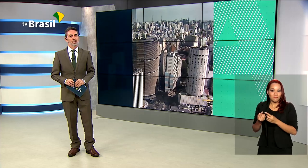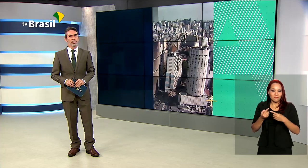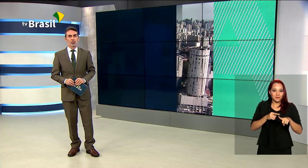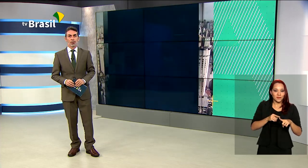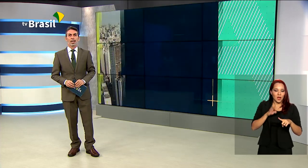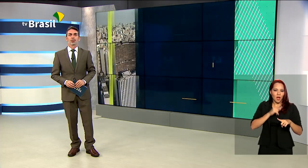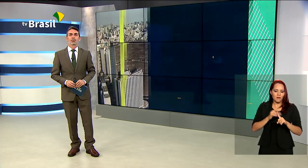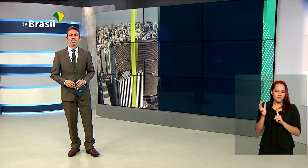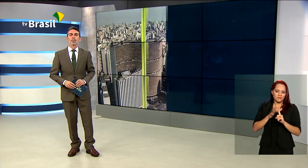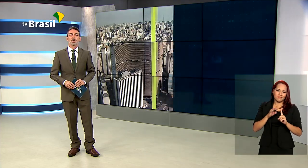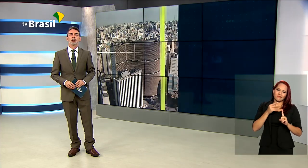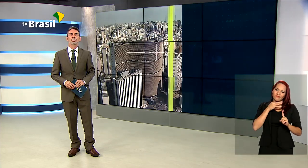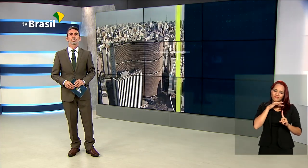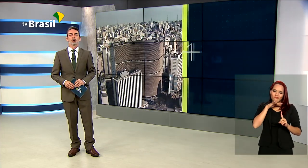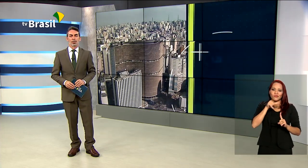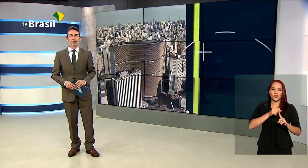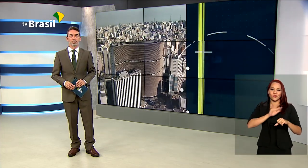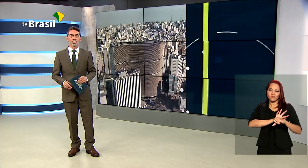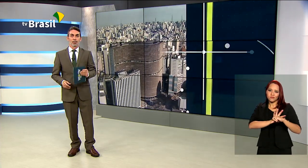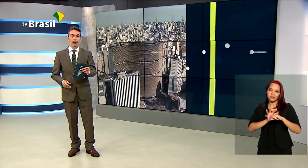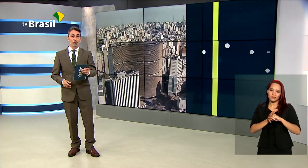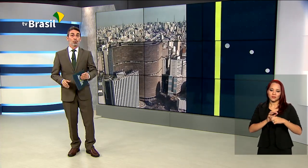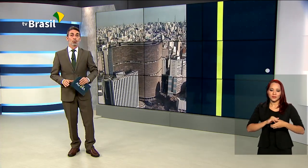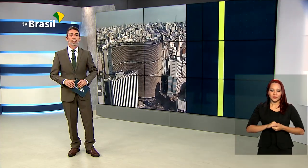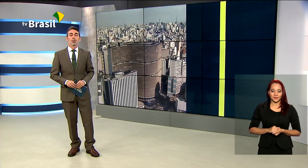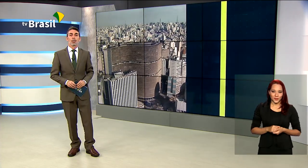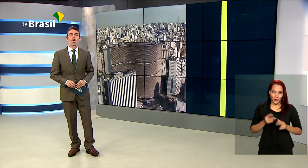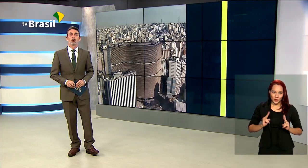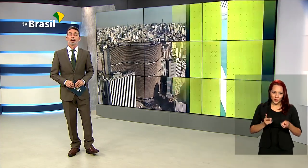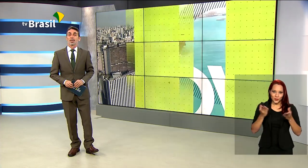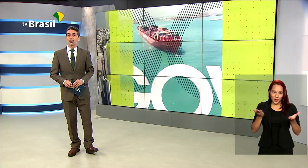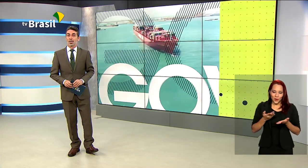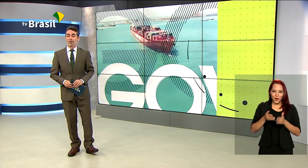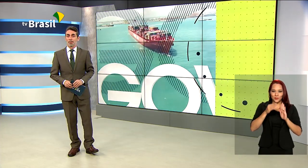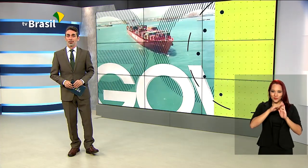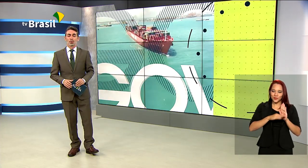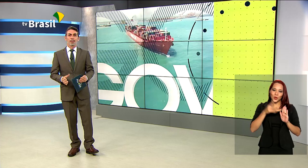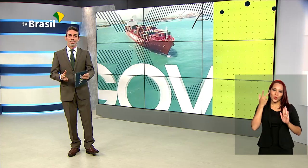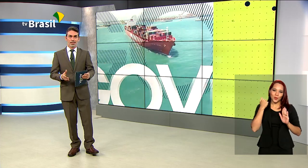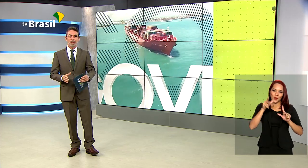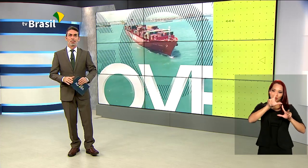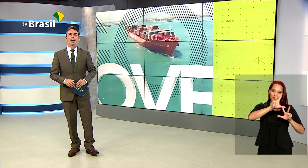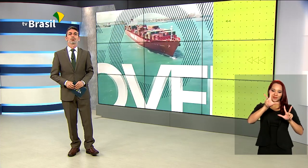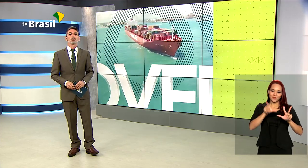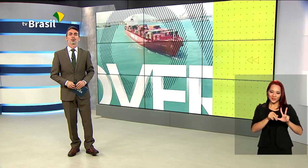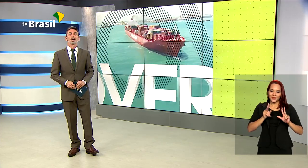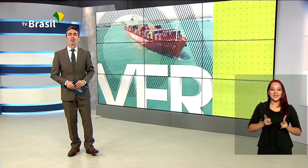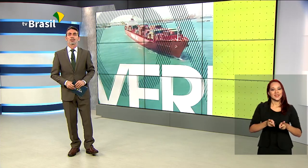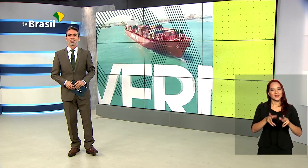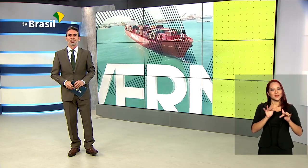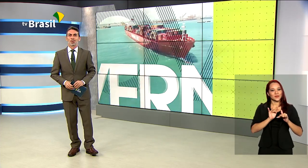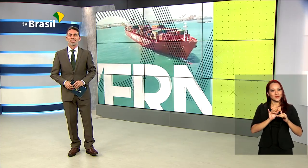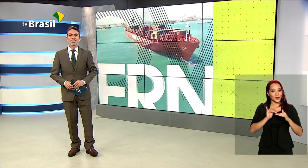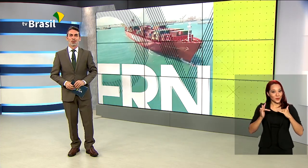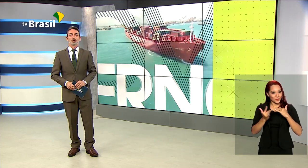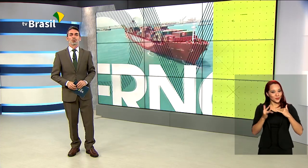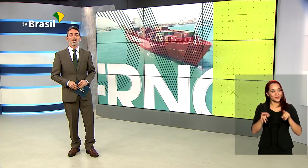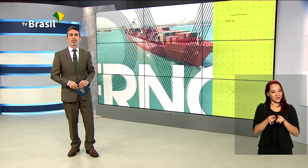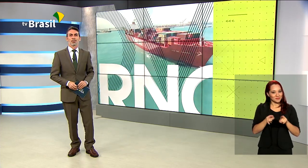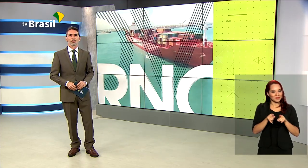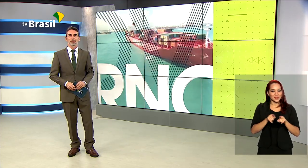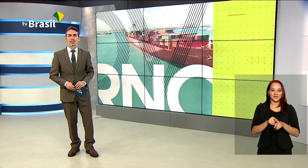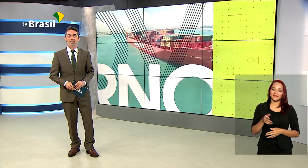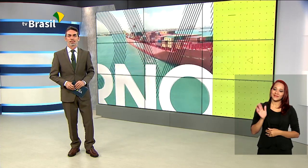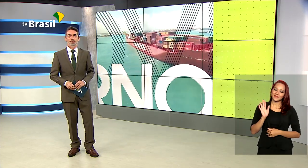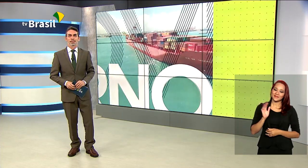aos efeitos negativos da pandemia de coronavírus. Continue agora com a programação da TV Brasil e siga bem informado também pelas nossas redes